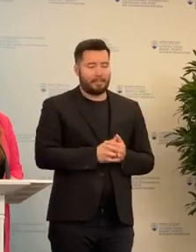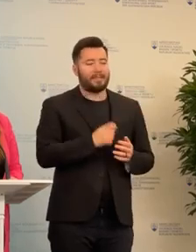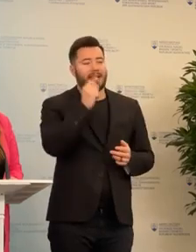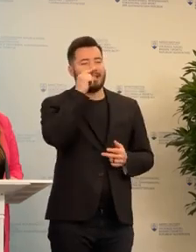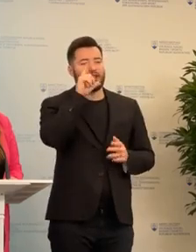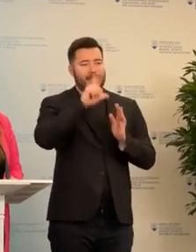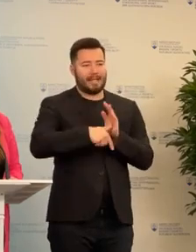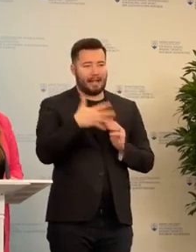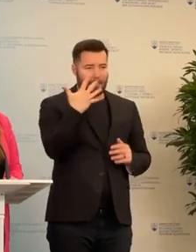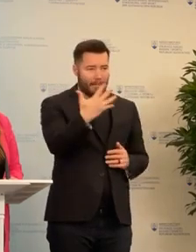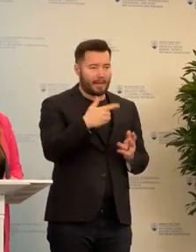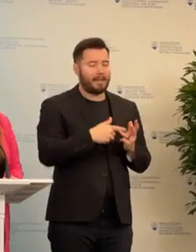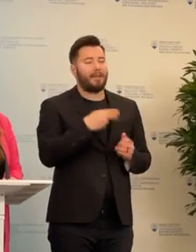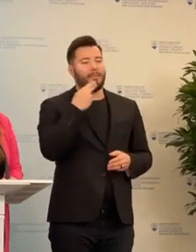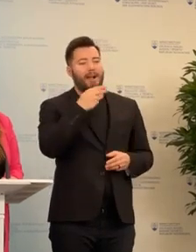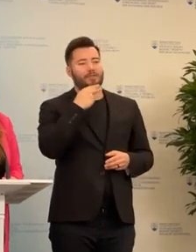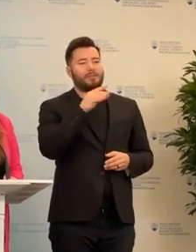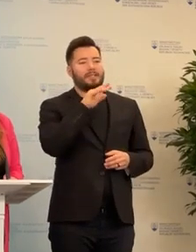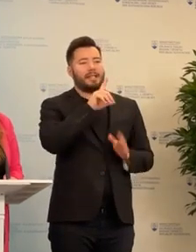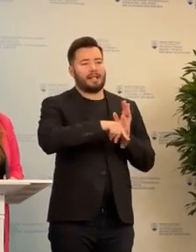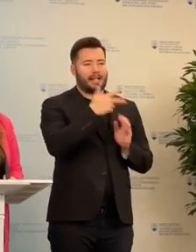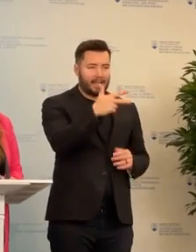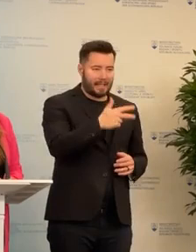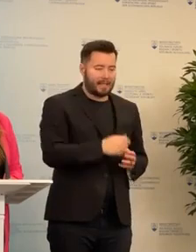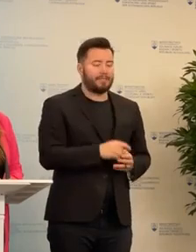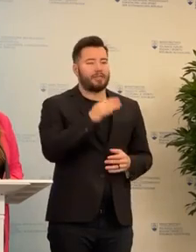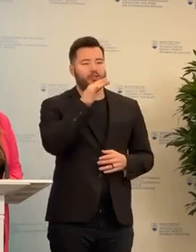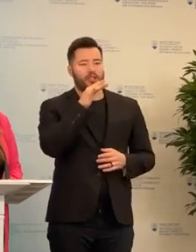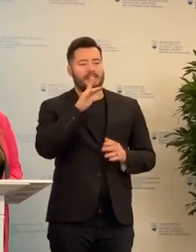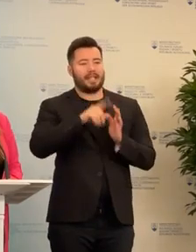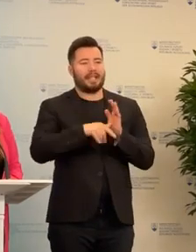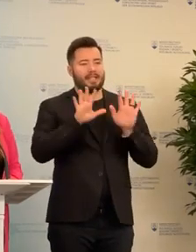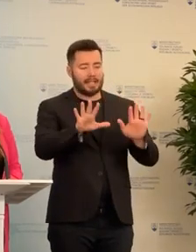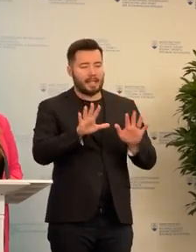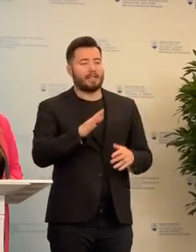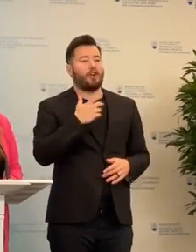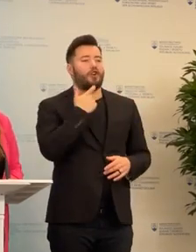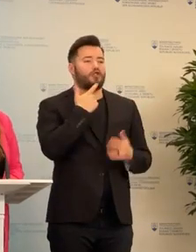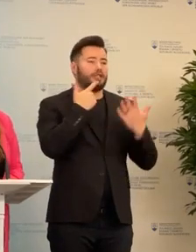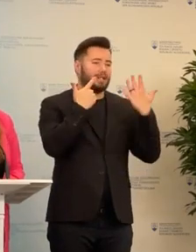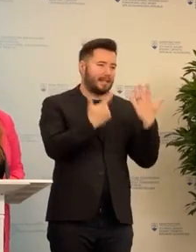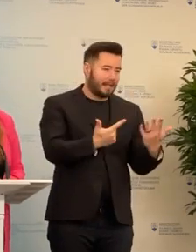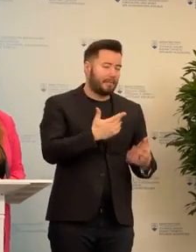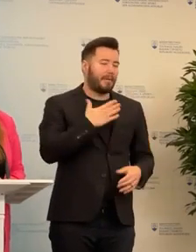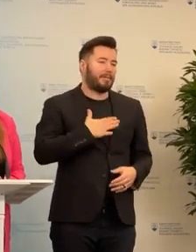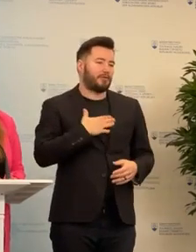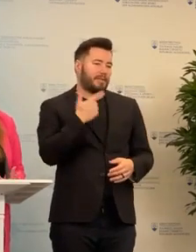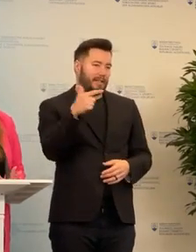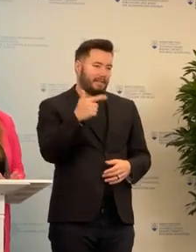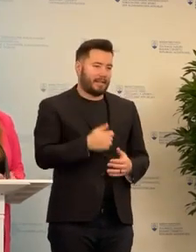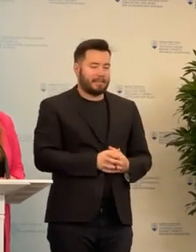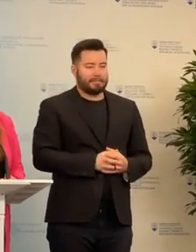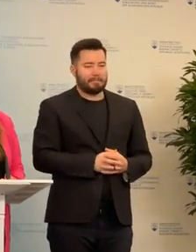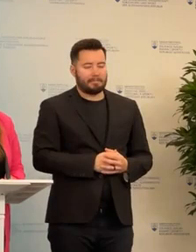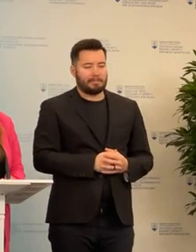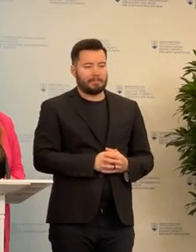kraj 5, Bansko-Bystrický 13, Žilinský 10, Košický 7 a Prešovský 12. Zároveň ale plátí, teda,